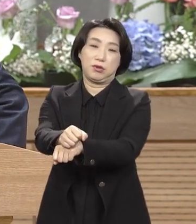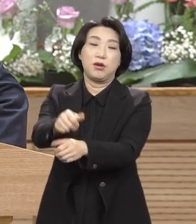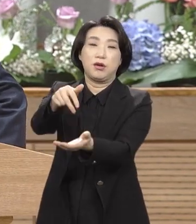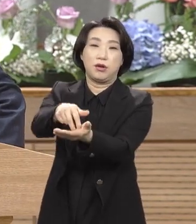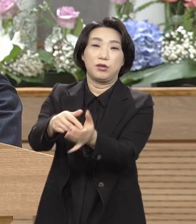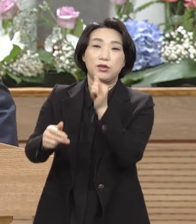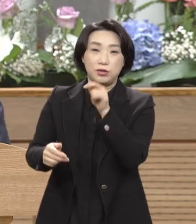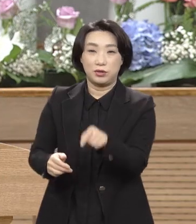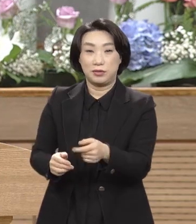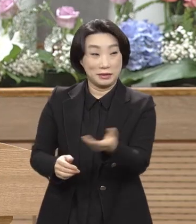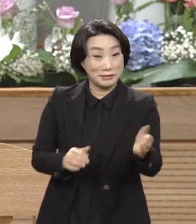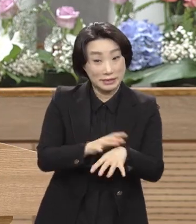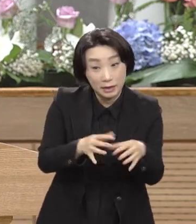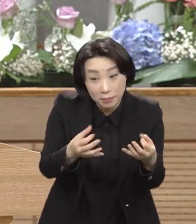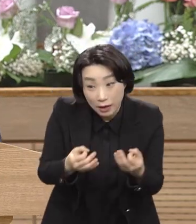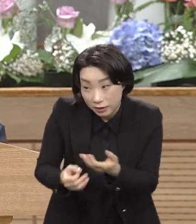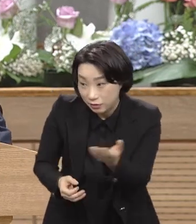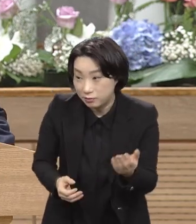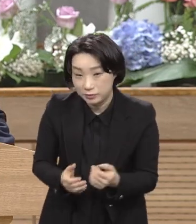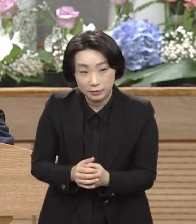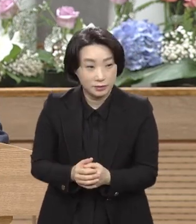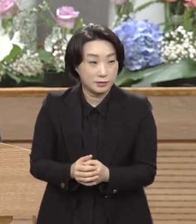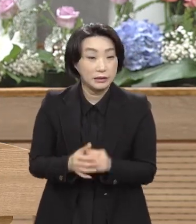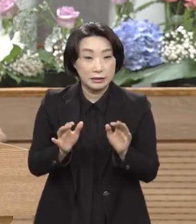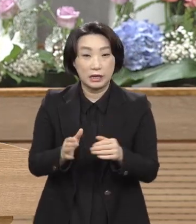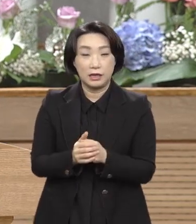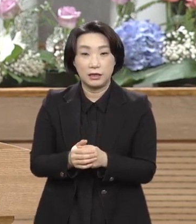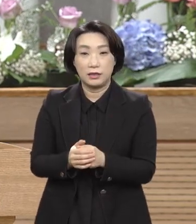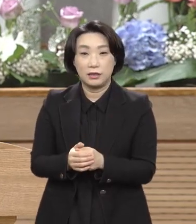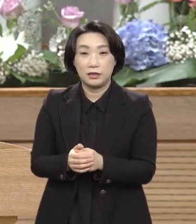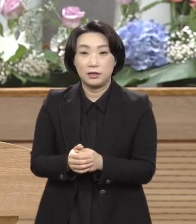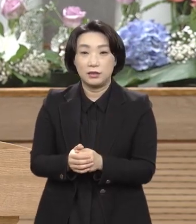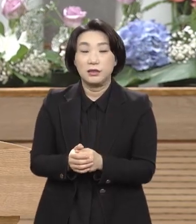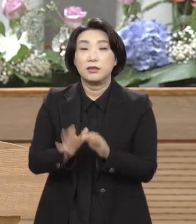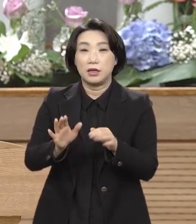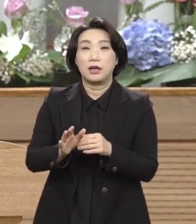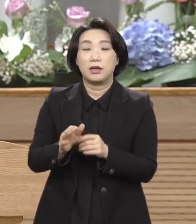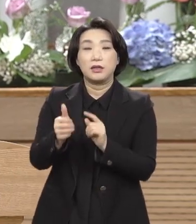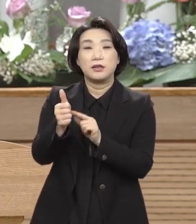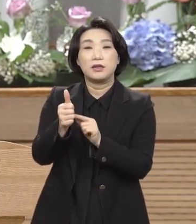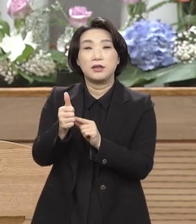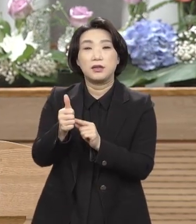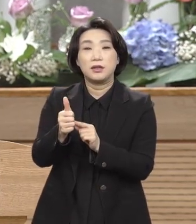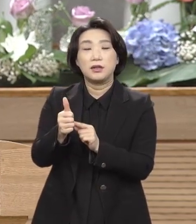빌라도 법정에 세웠어요. 빌라도 왜 세우느냐